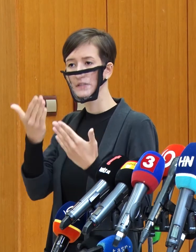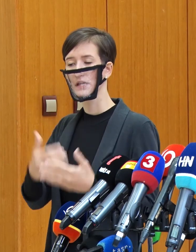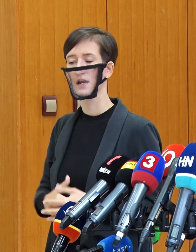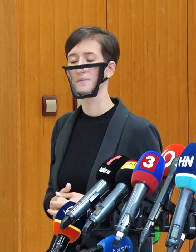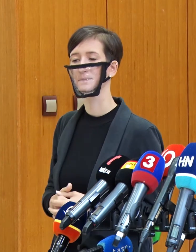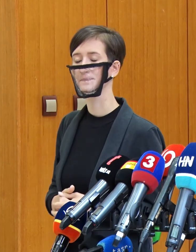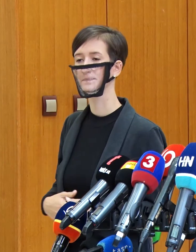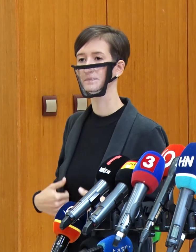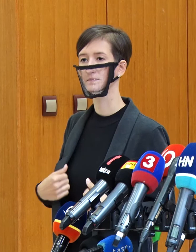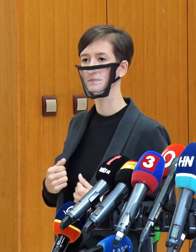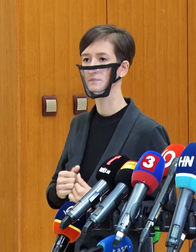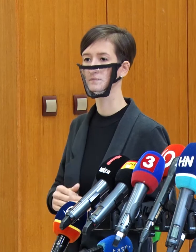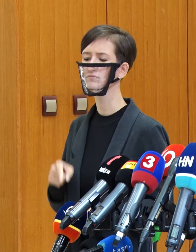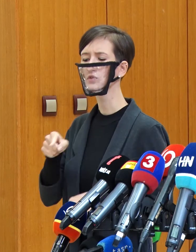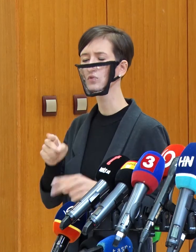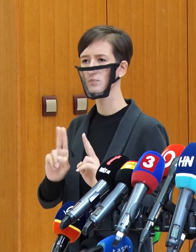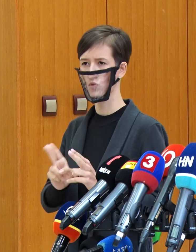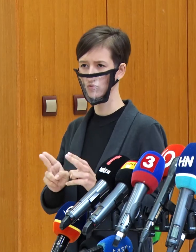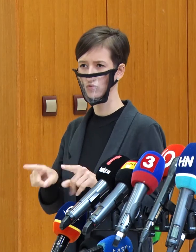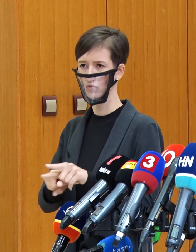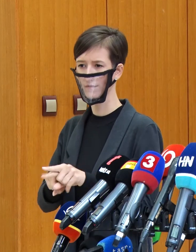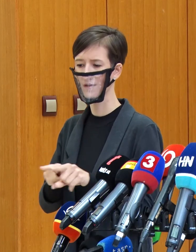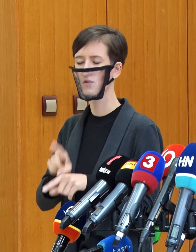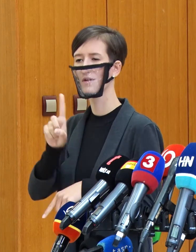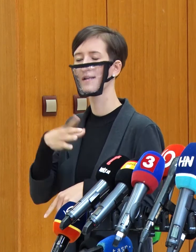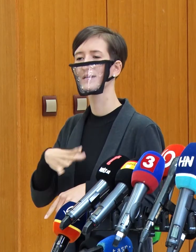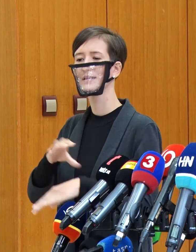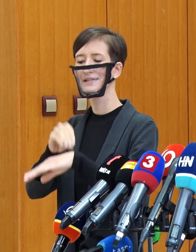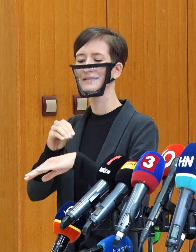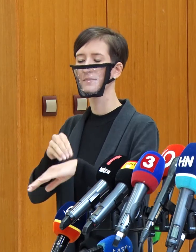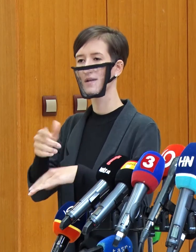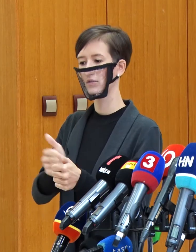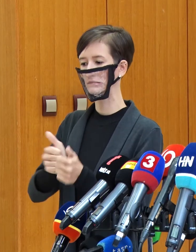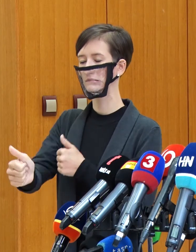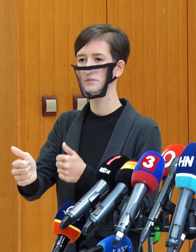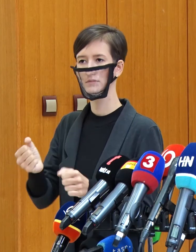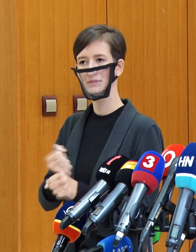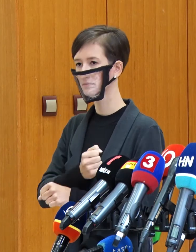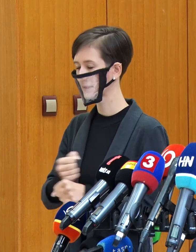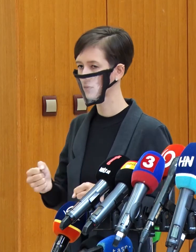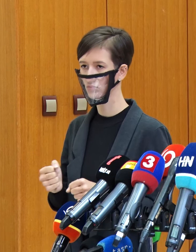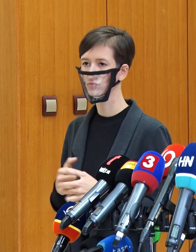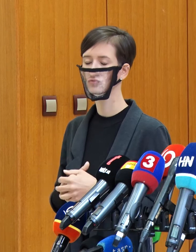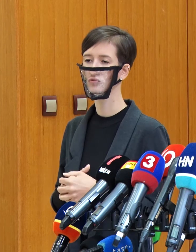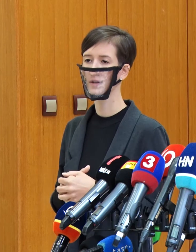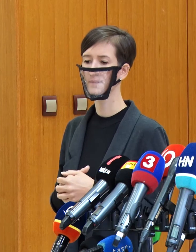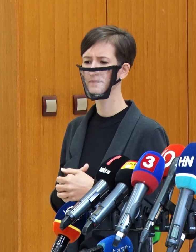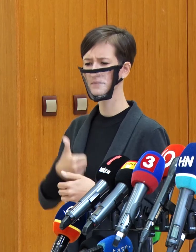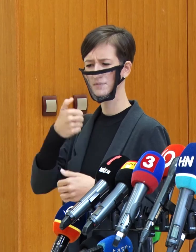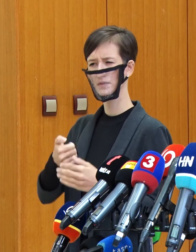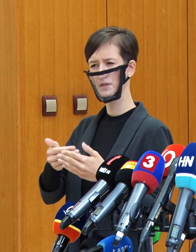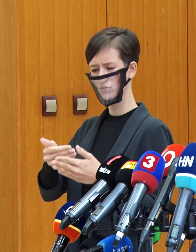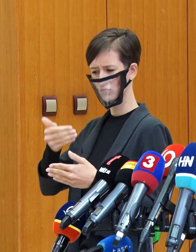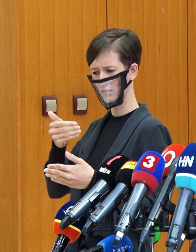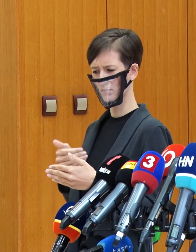Áno, aj toto je opcia, ale chcem povedať, že nepredbiehajme, pretože pripomeniem, že menej ako pred týždňou sme